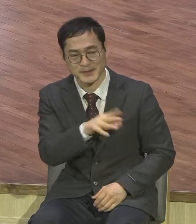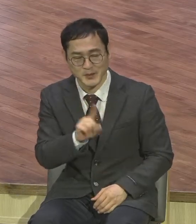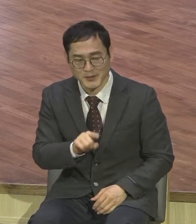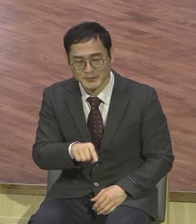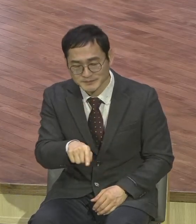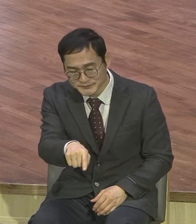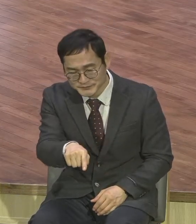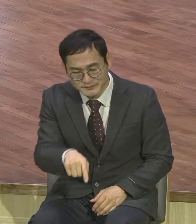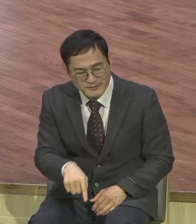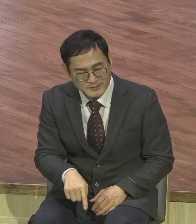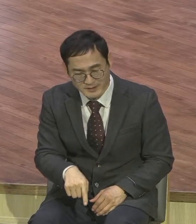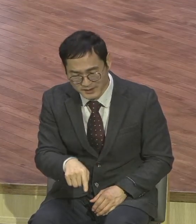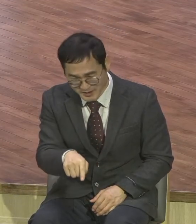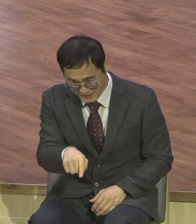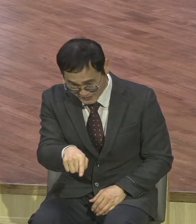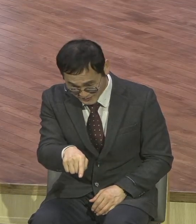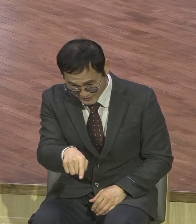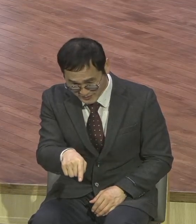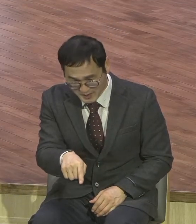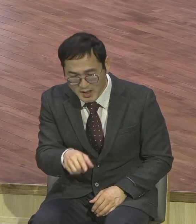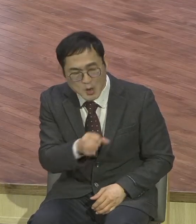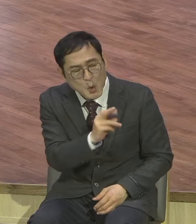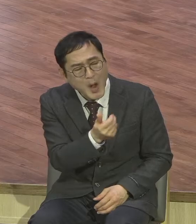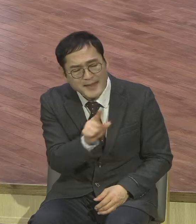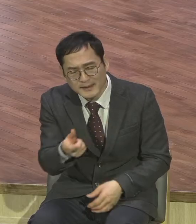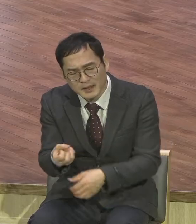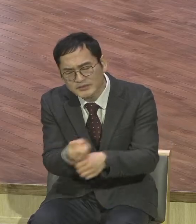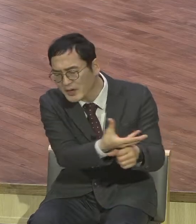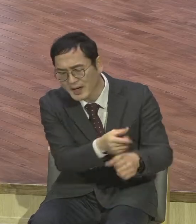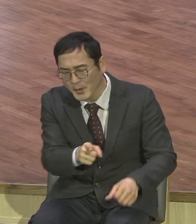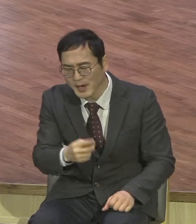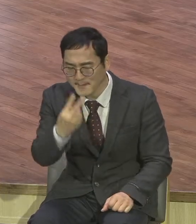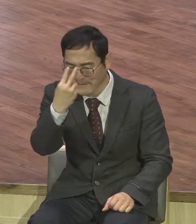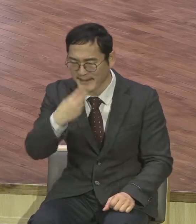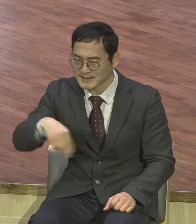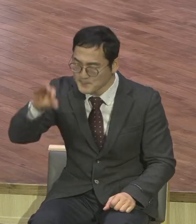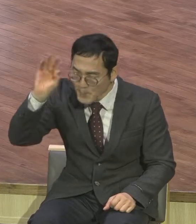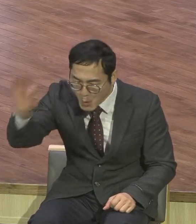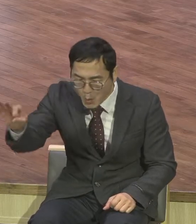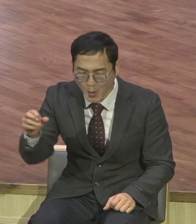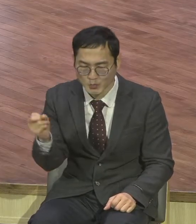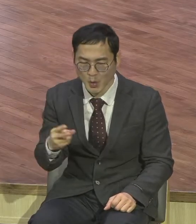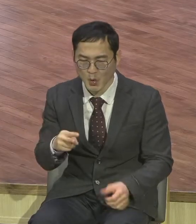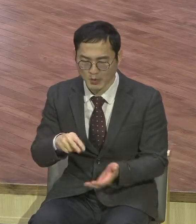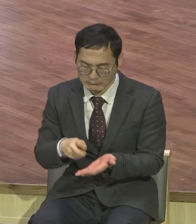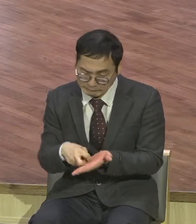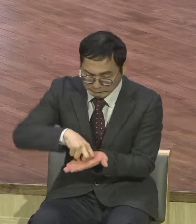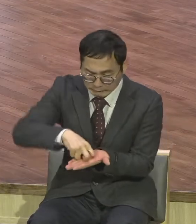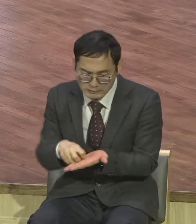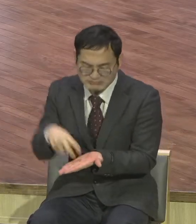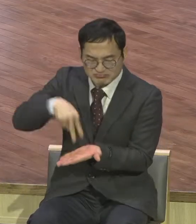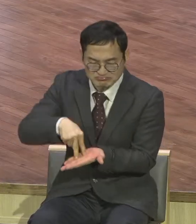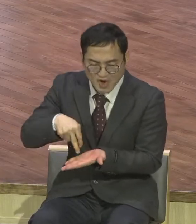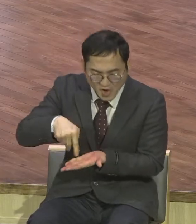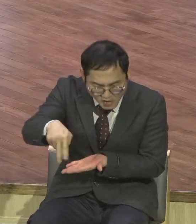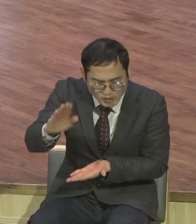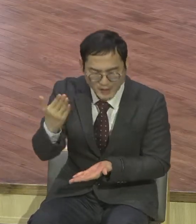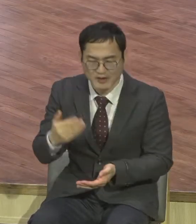듣고 보는 것을 요한에게 알리되 맹인이 보며 못 걷는 사람이 거리며 나병 환자가 깨끗함을 받으며 못 듣는